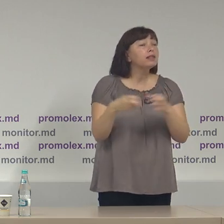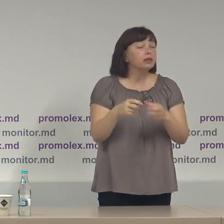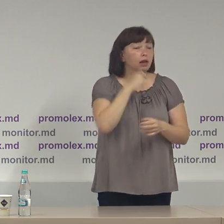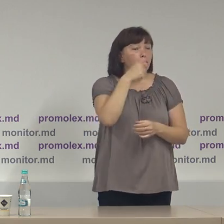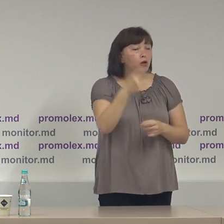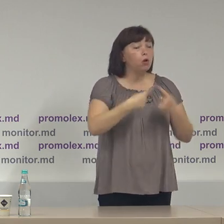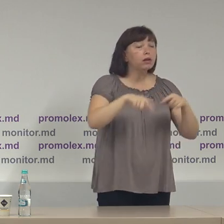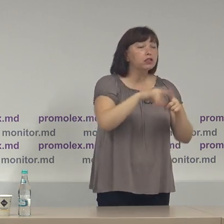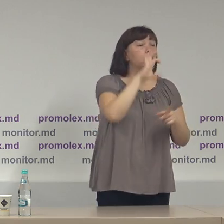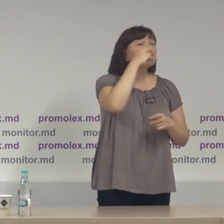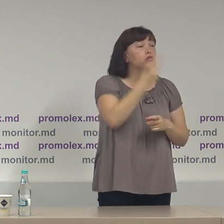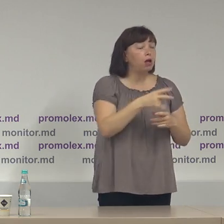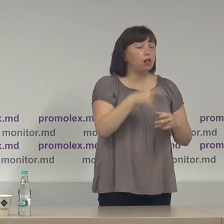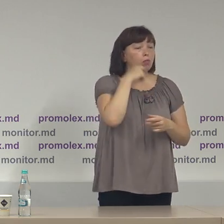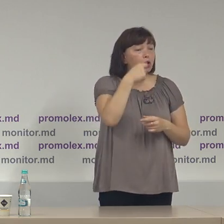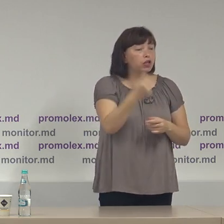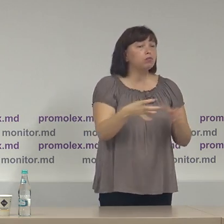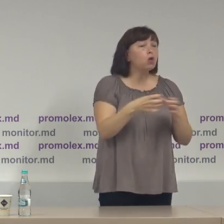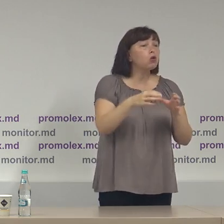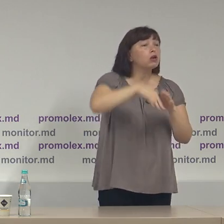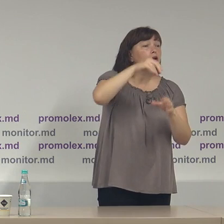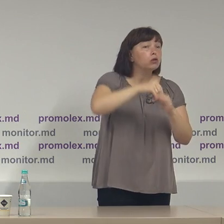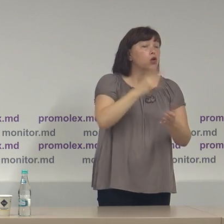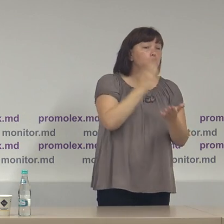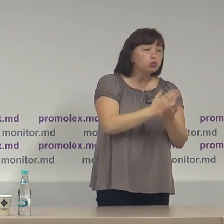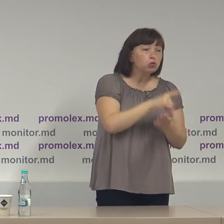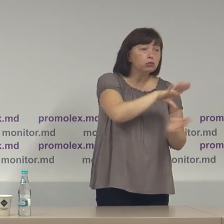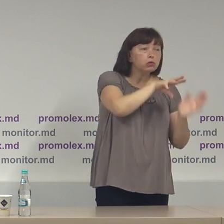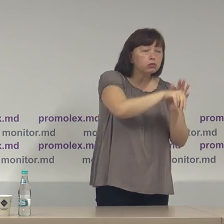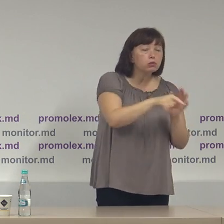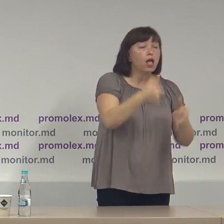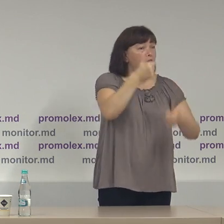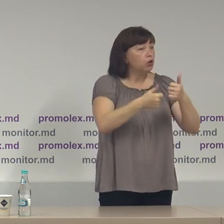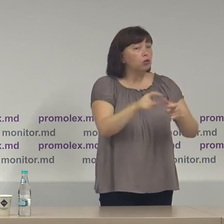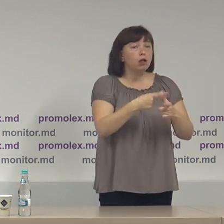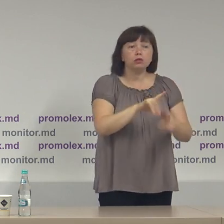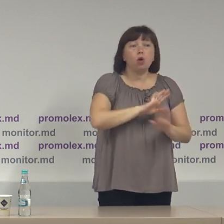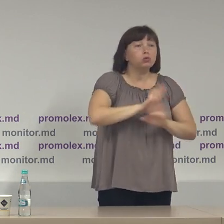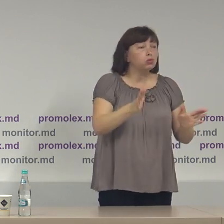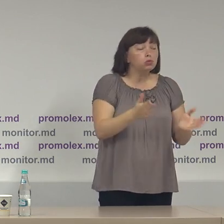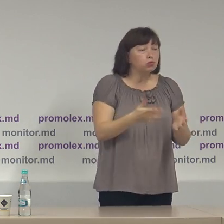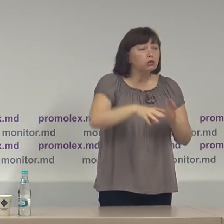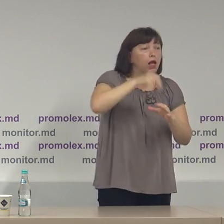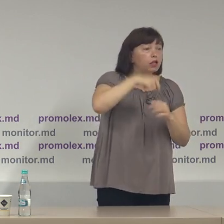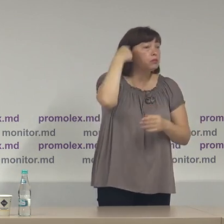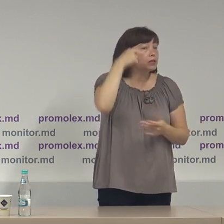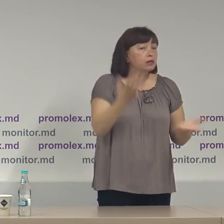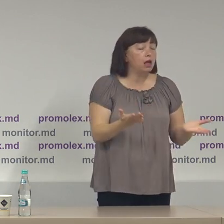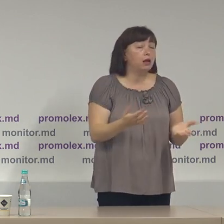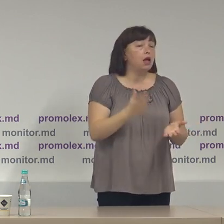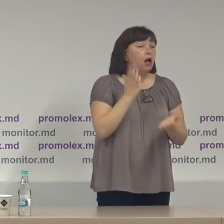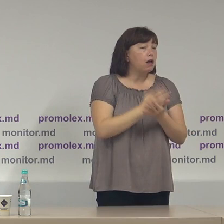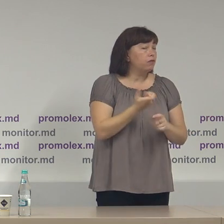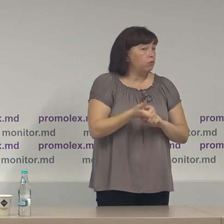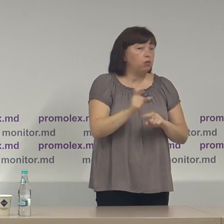organizațiile social-politice, blocurile electorale. Sunt sau nu ele concurențe electorale în alegerile prezidențiale? Avem o